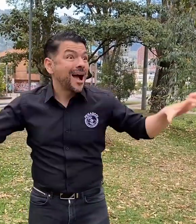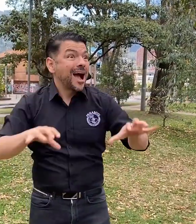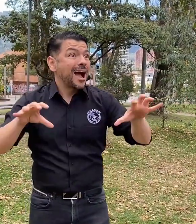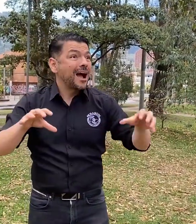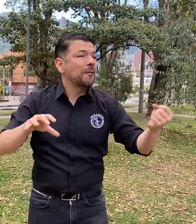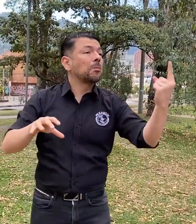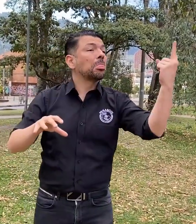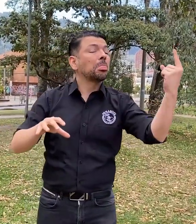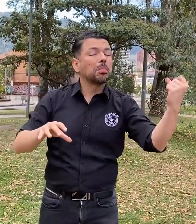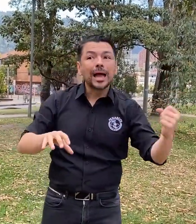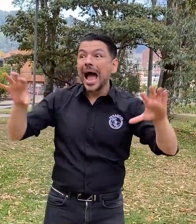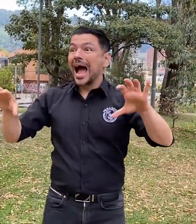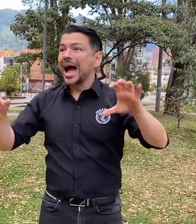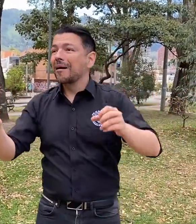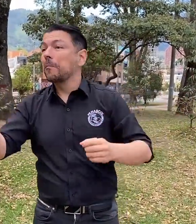pero éstas se realizaban de manera aislada.